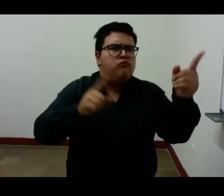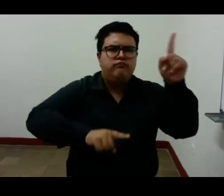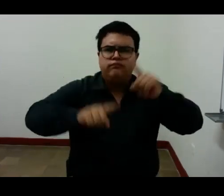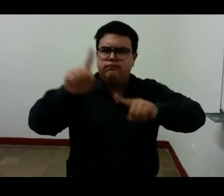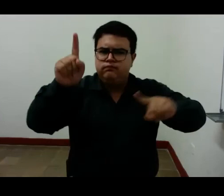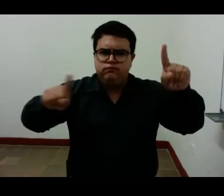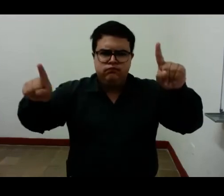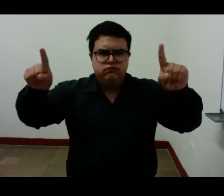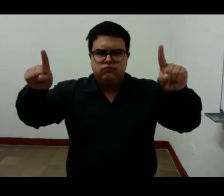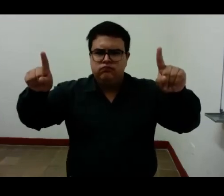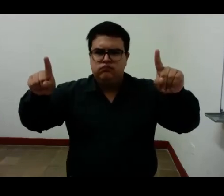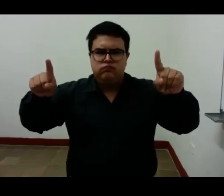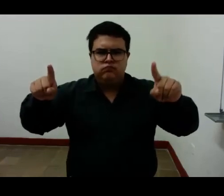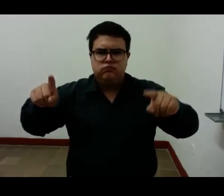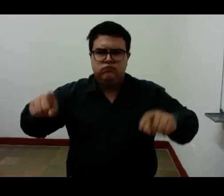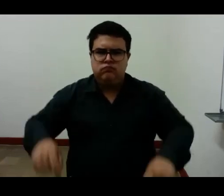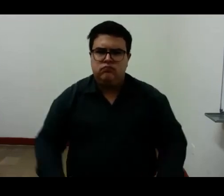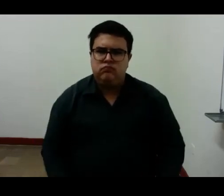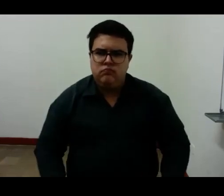remitió